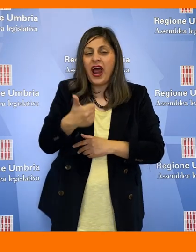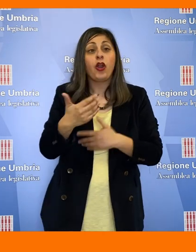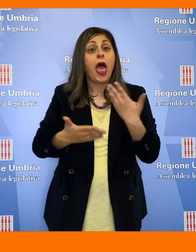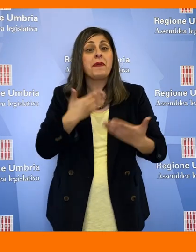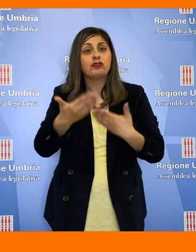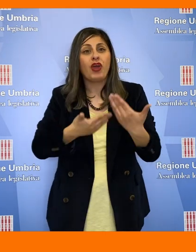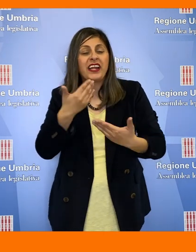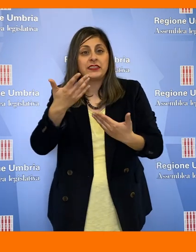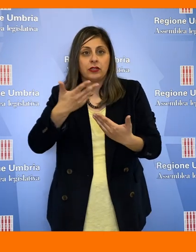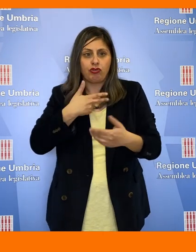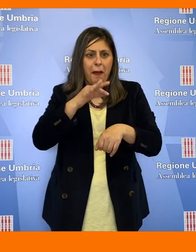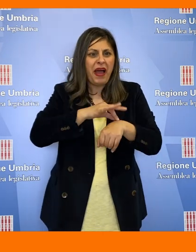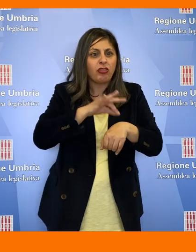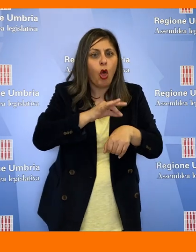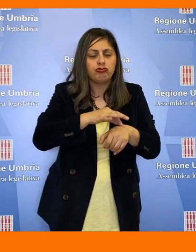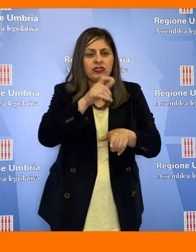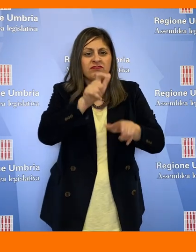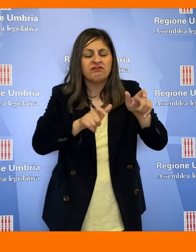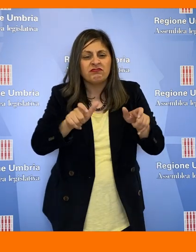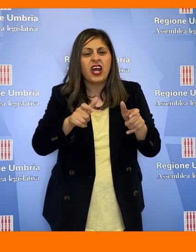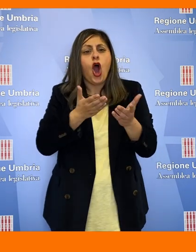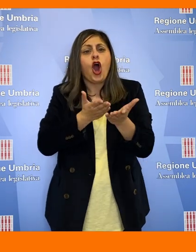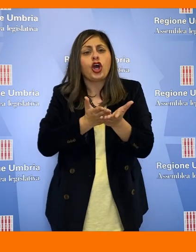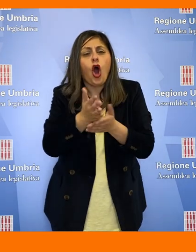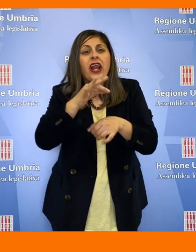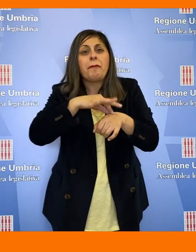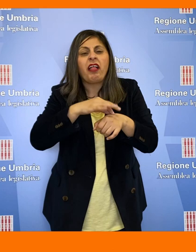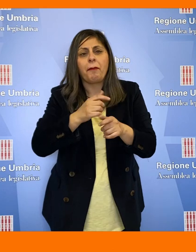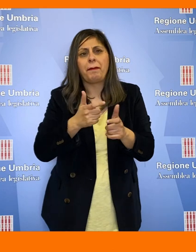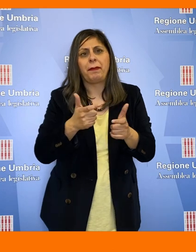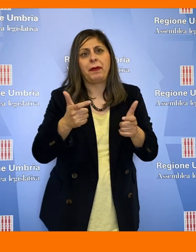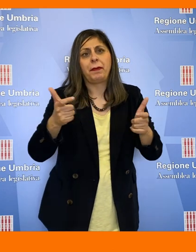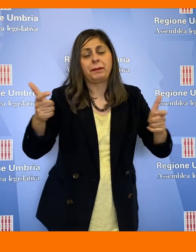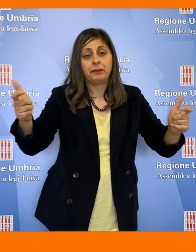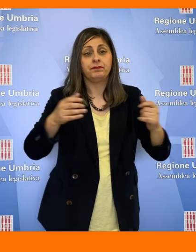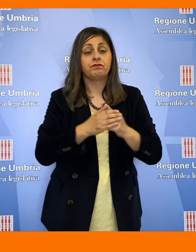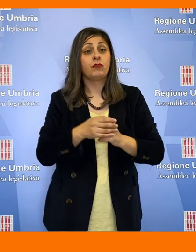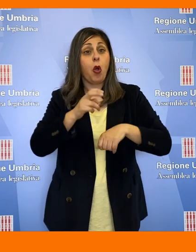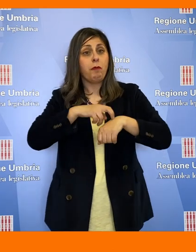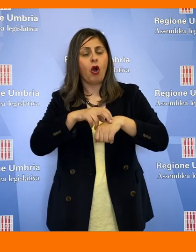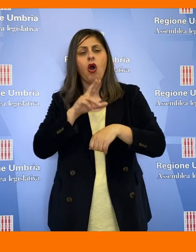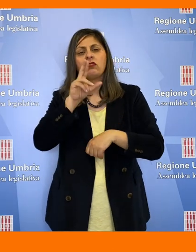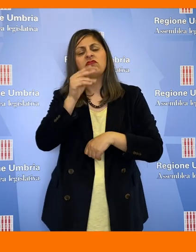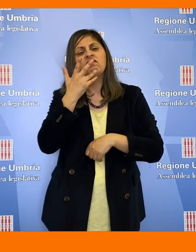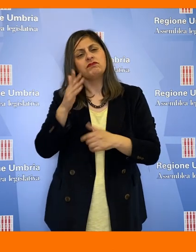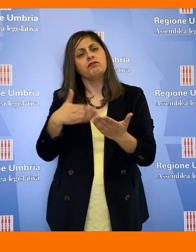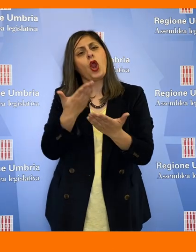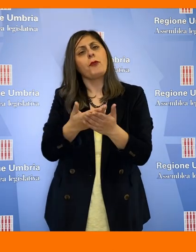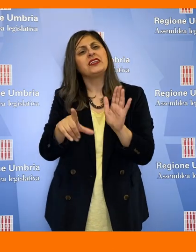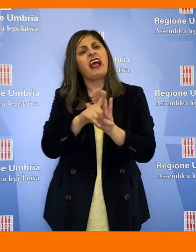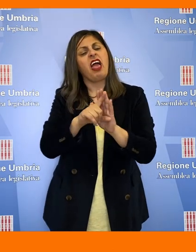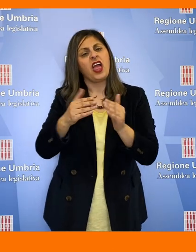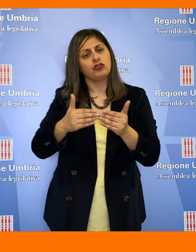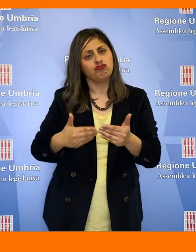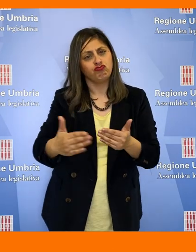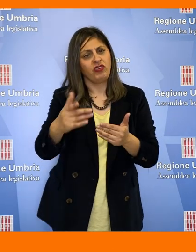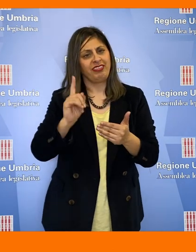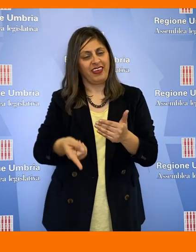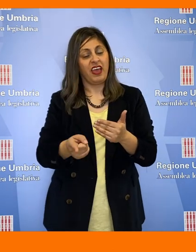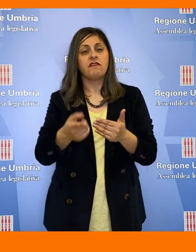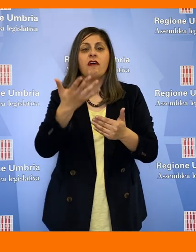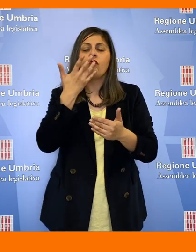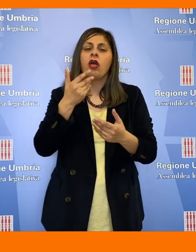aumentato i casi di patologia e di cronicità. Bori annuncia la presentazione di una proposta di legge per l